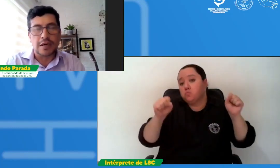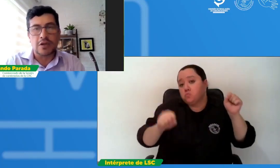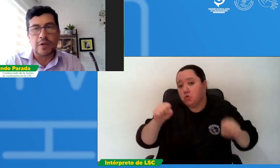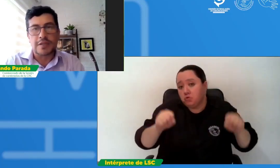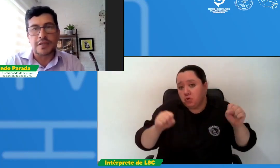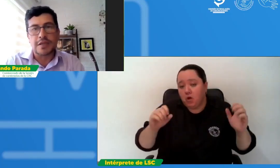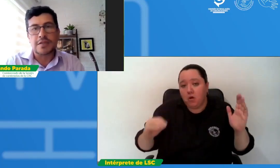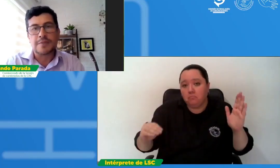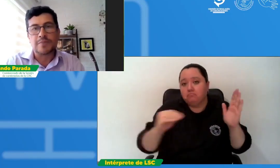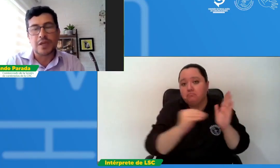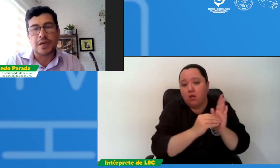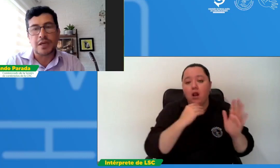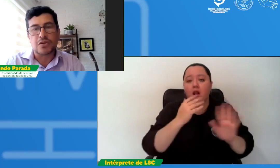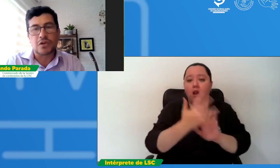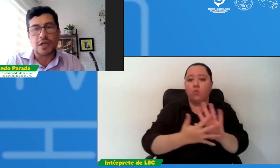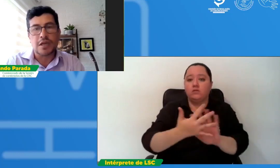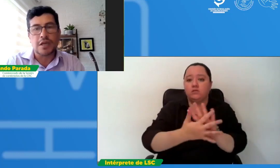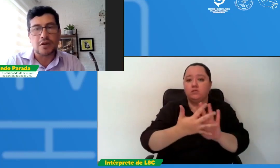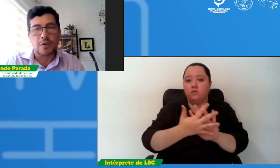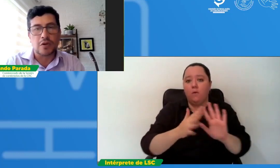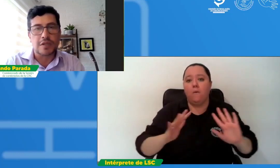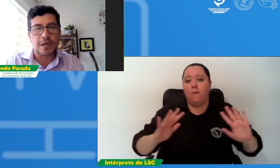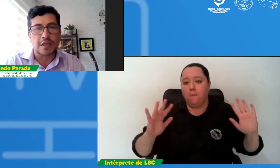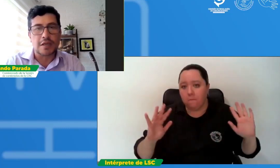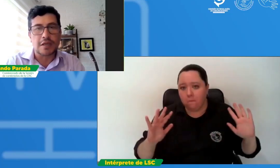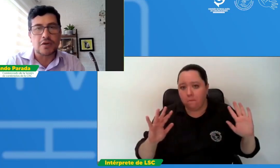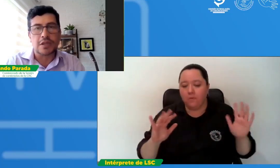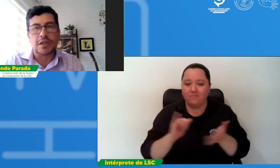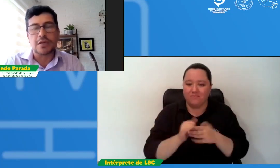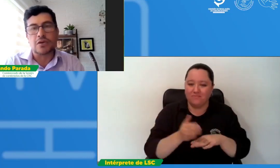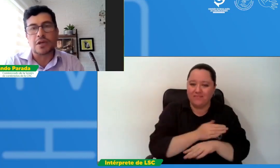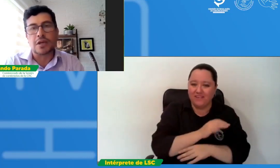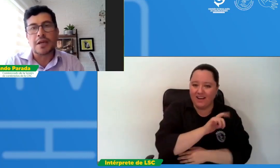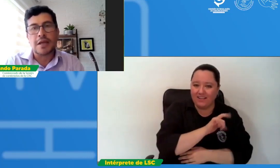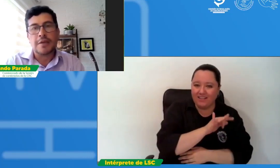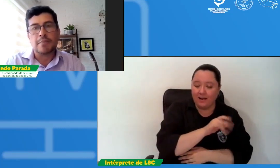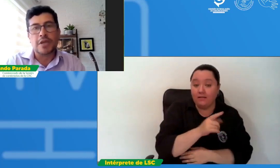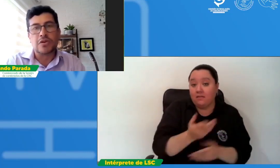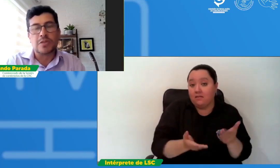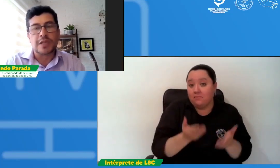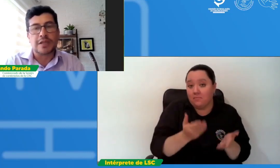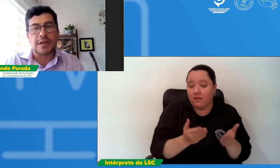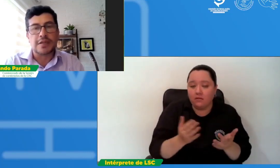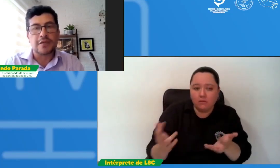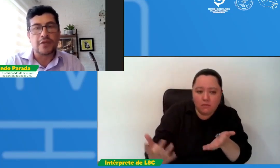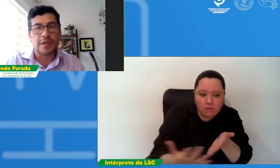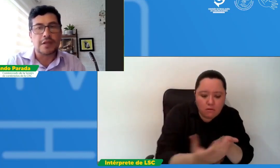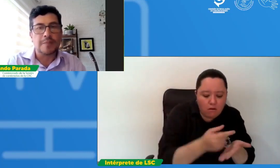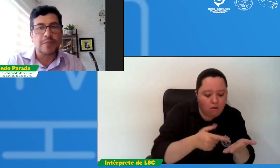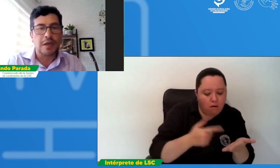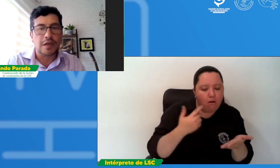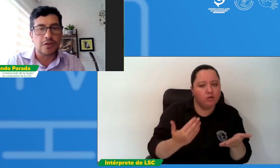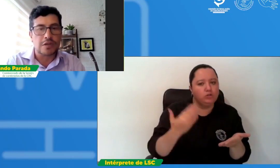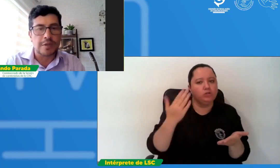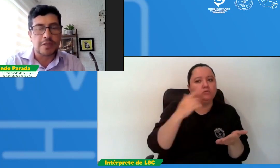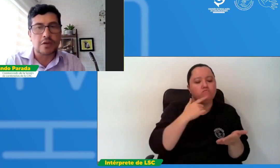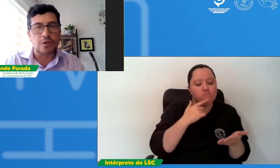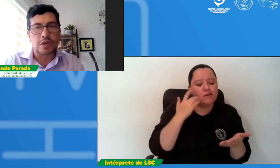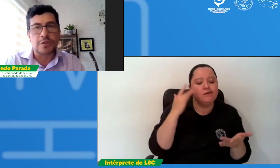lengua de señas en caso de, como lo decía Catalina ahorita de encontrar mayores ventajas frente a los sistemas de closed caption